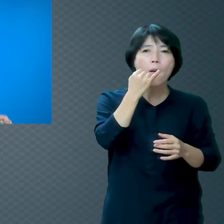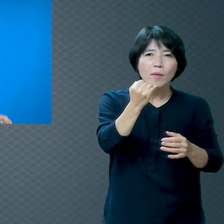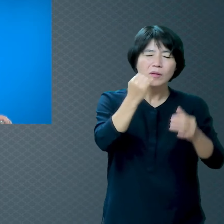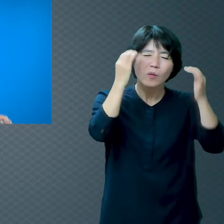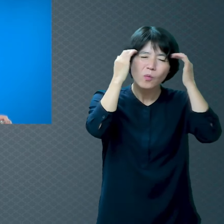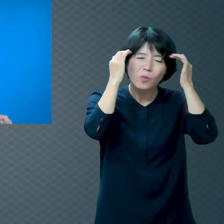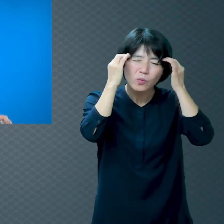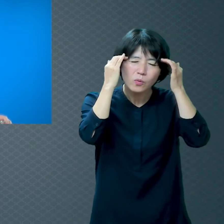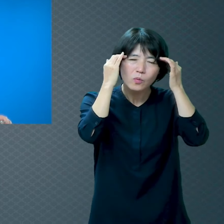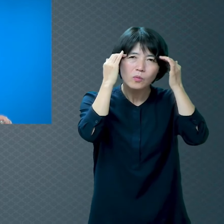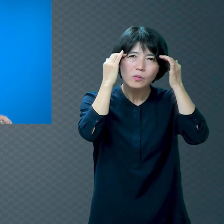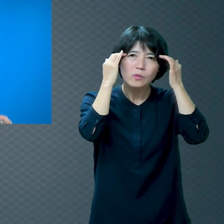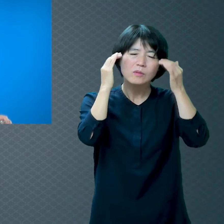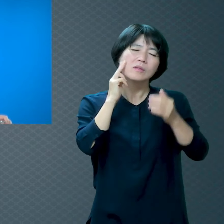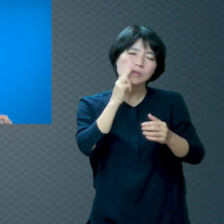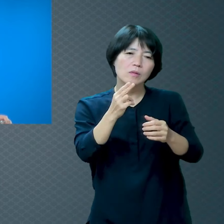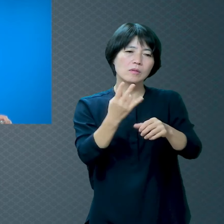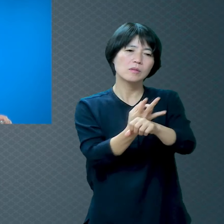통증 중에